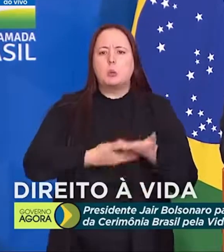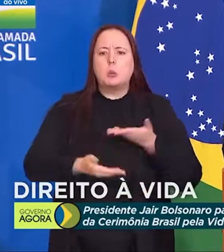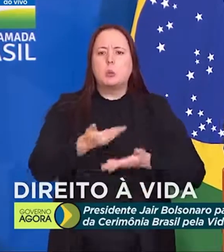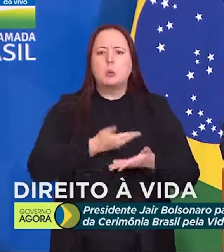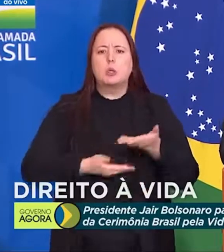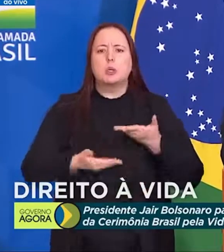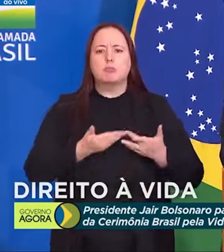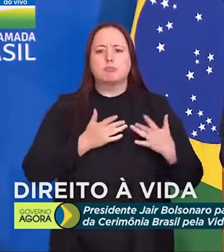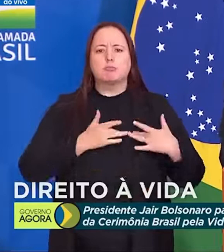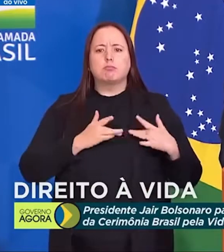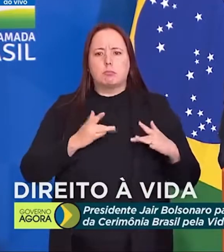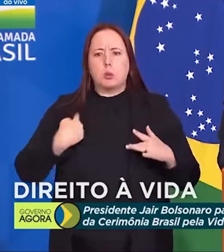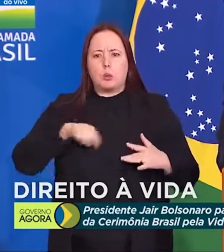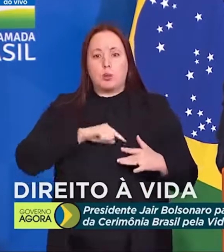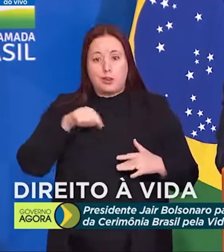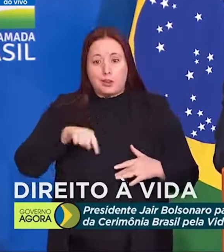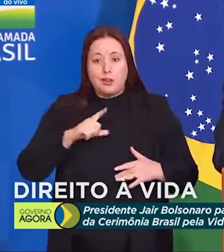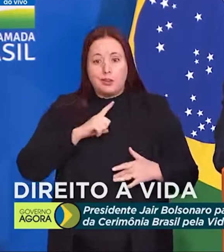compaixão.